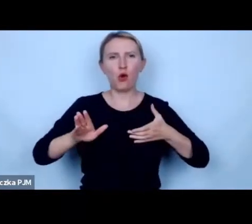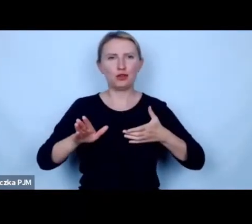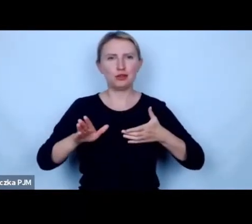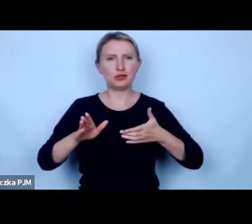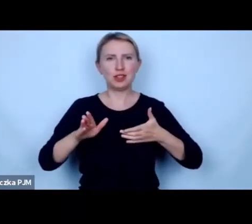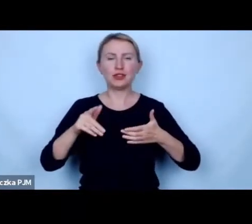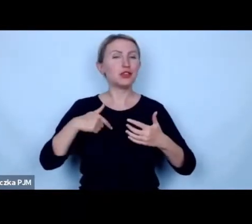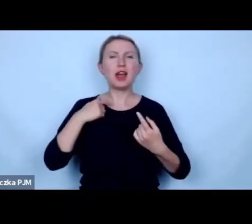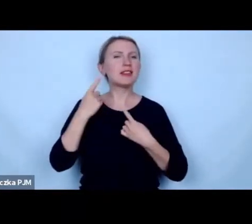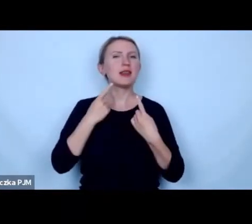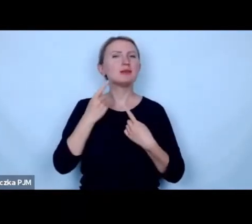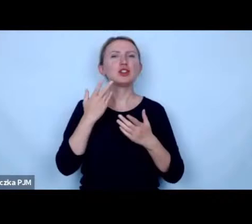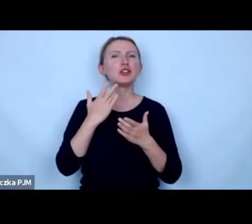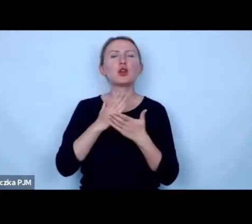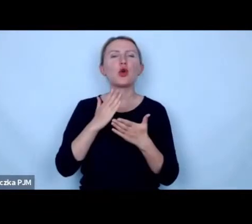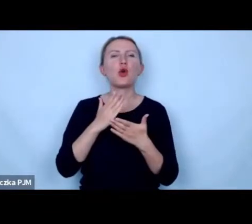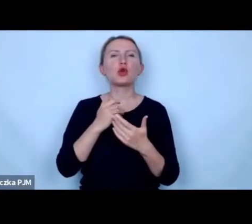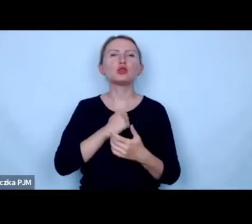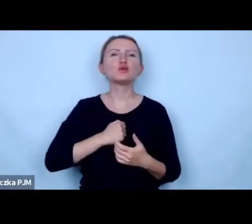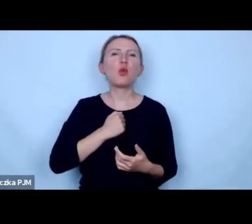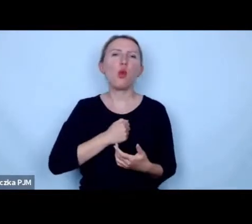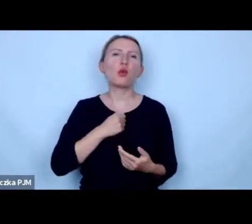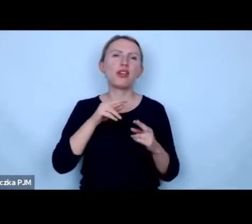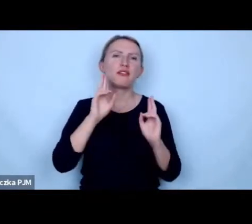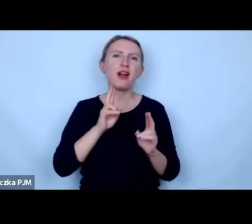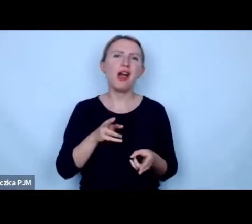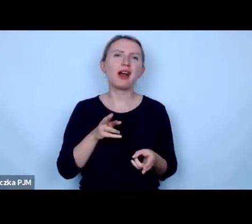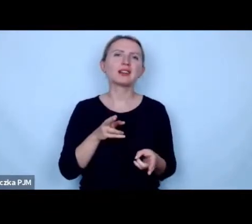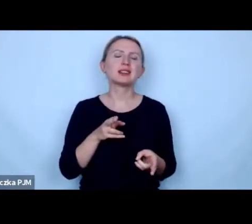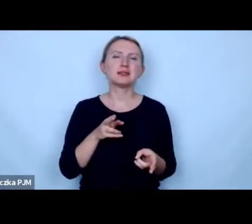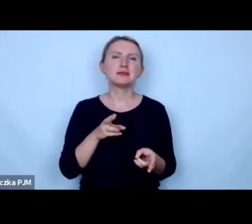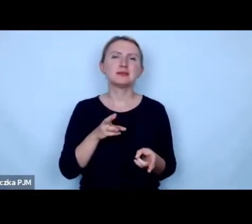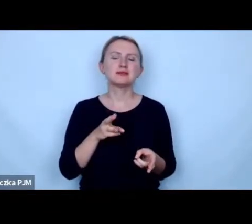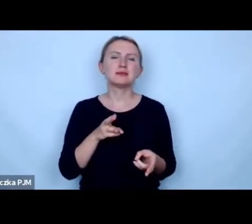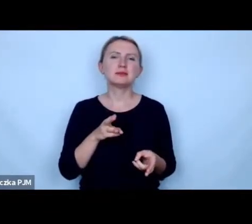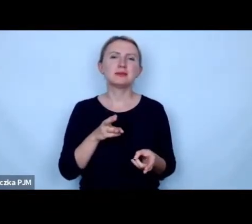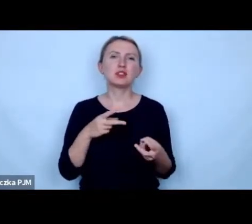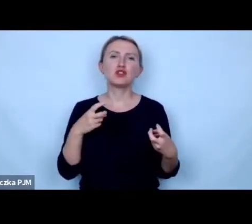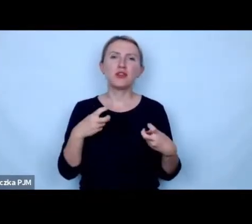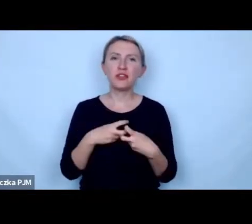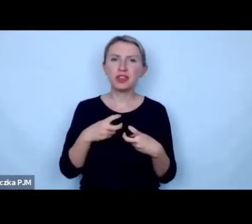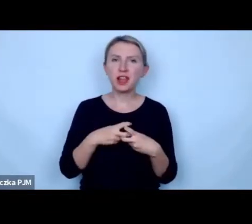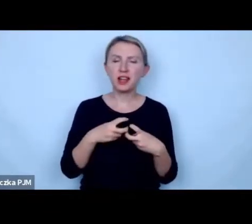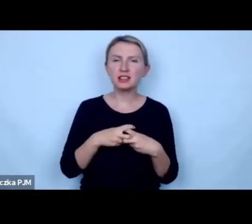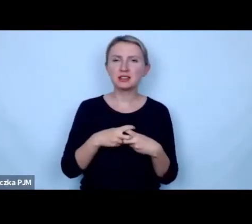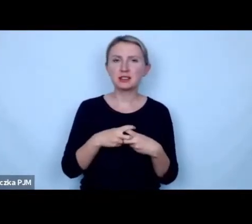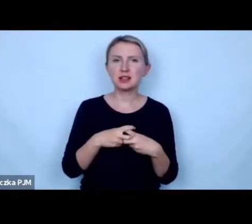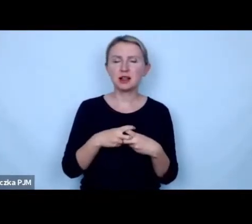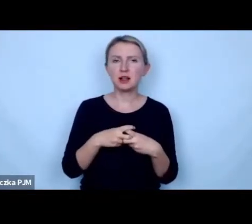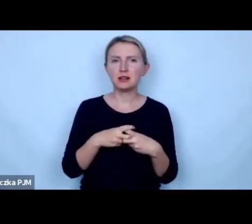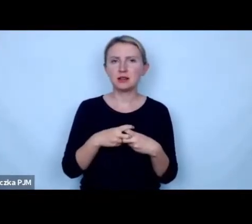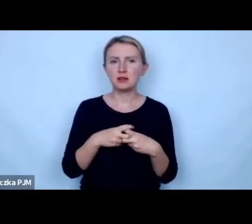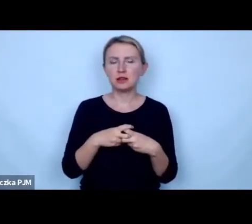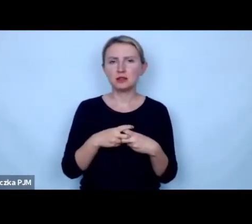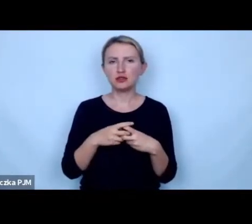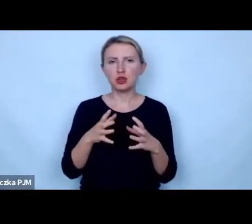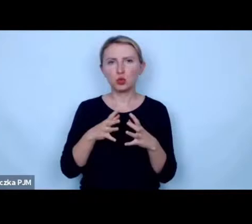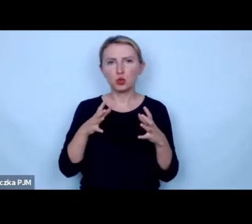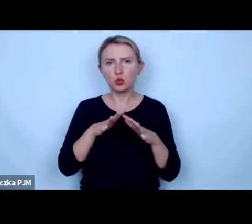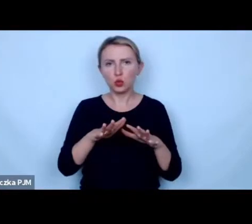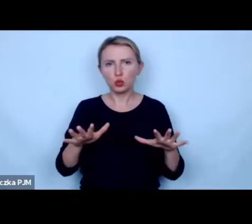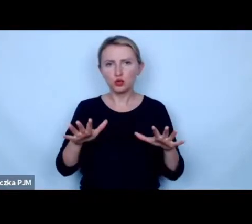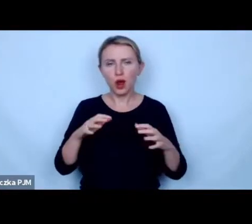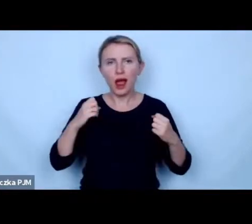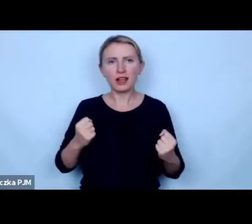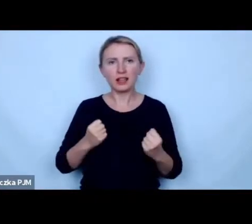myśli tylko smutnego faktu że w internecie znakomita duża ilość